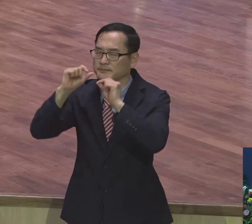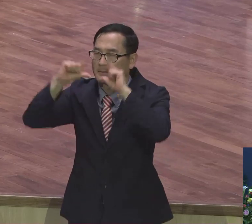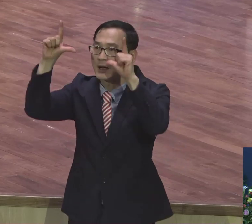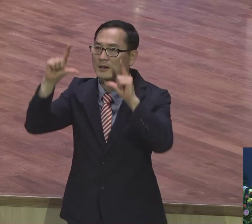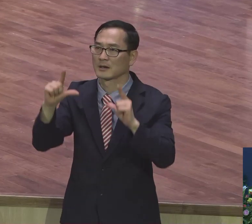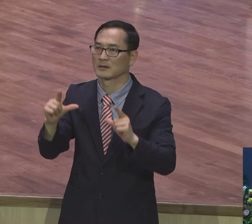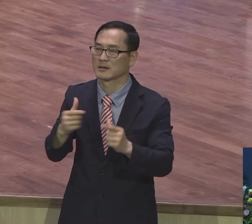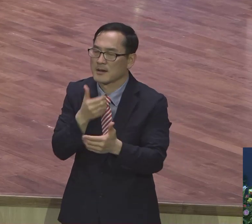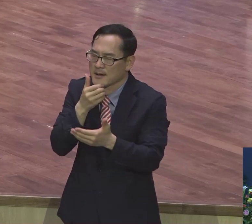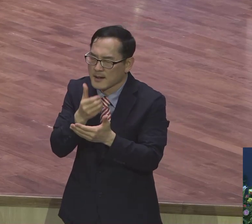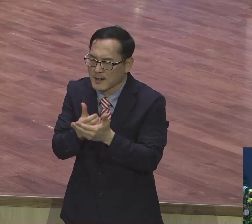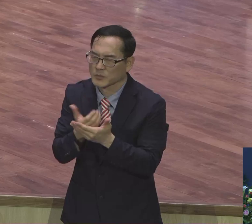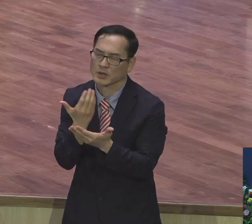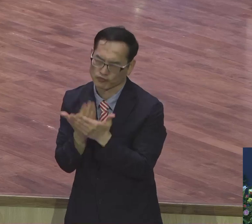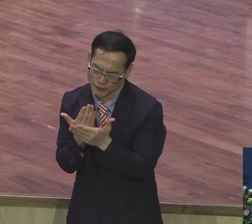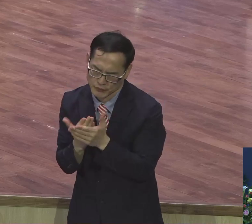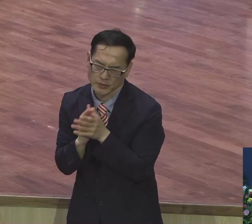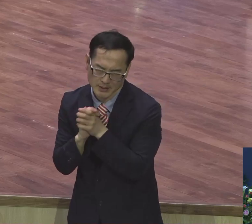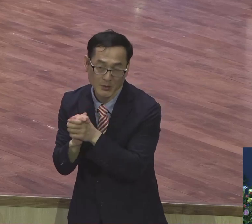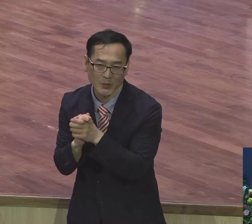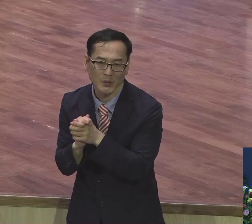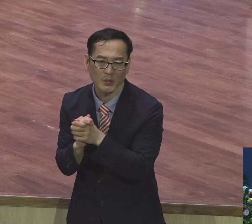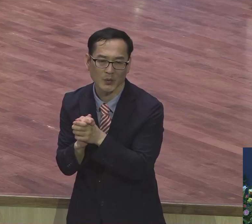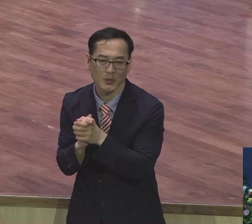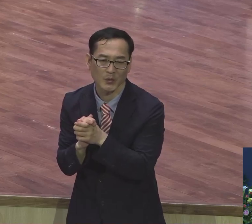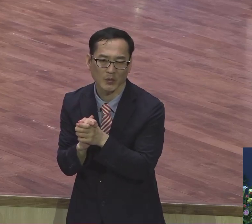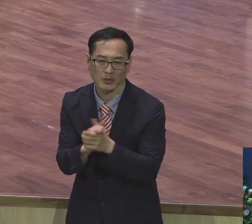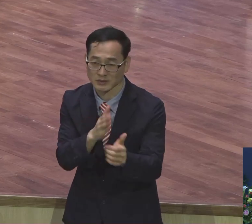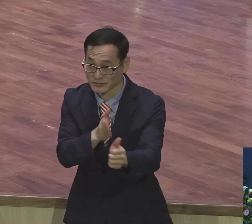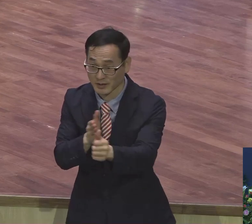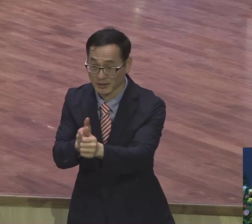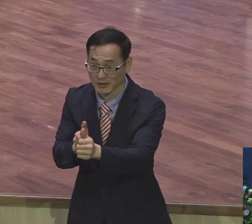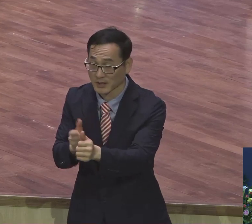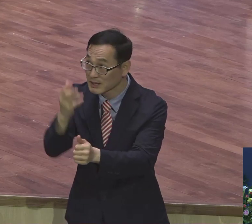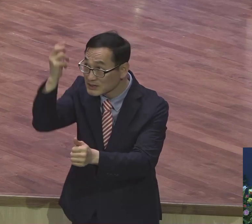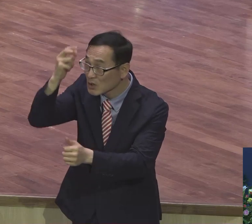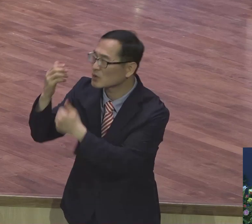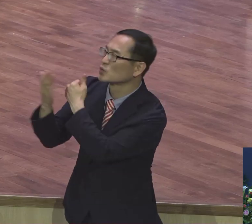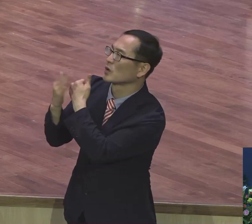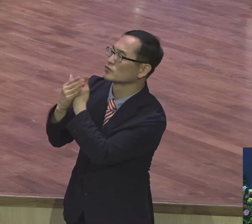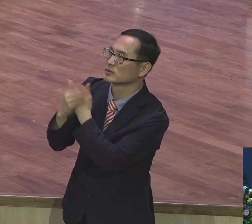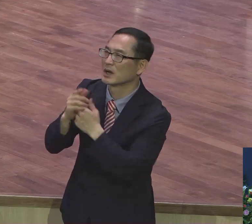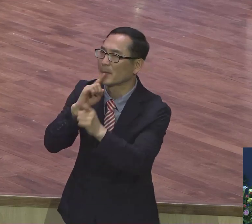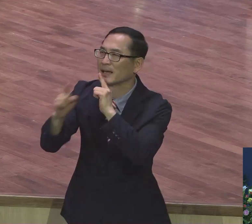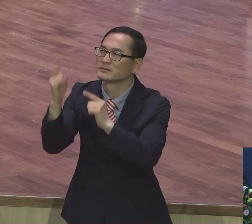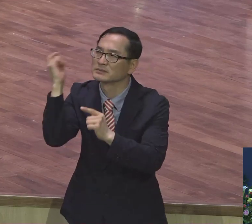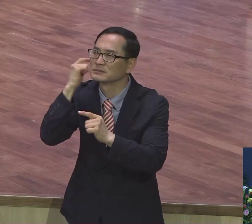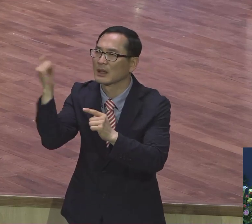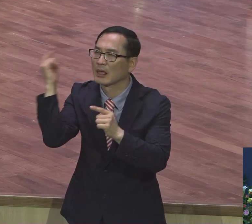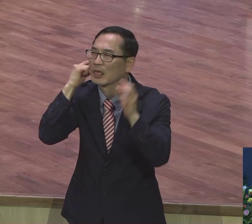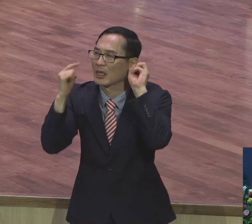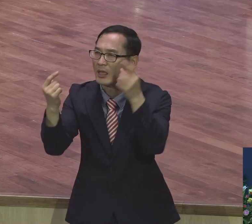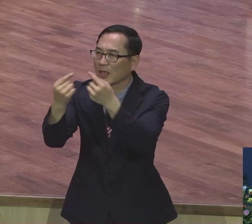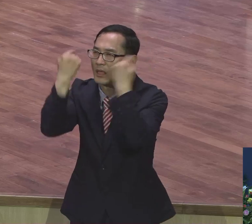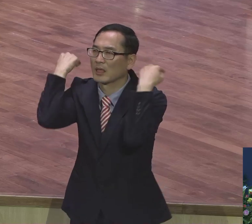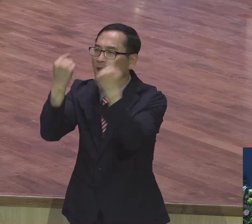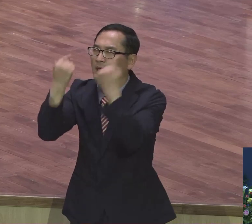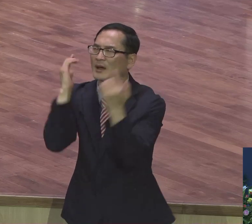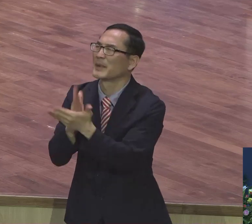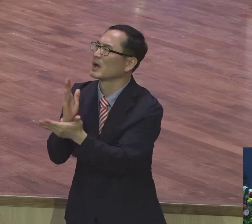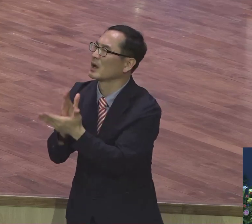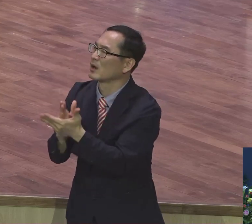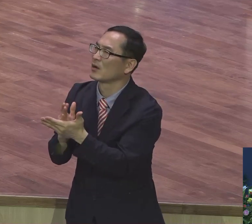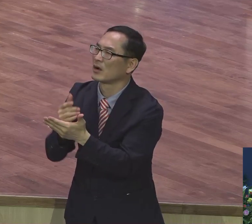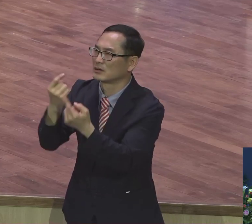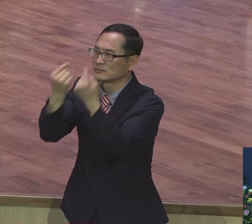음성을 듣기 원합니다. 여러분은요 성령의 도우심을 받으려고 계속 기도하면서 설교 드려야 돼요. 안 그러면 성의도 못 받으면